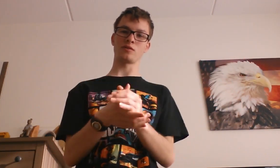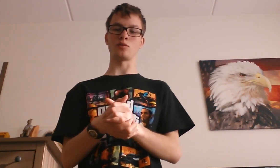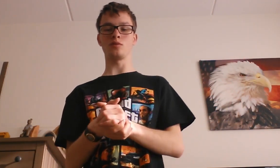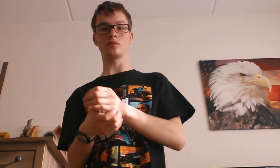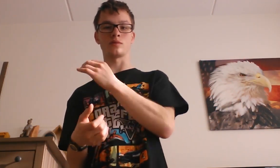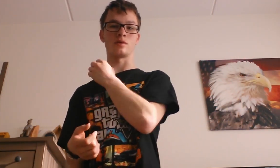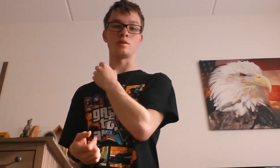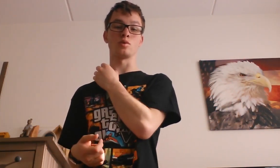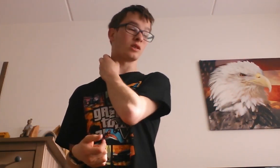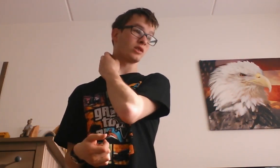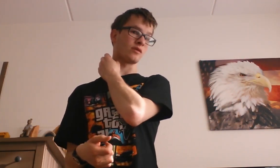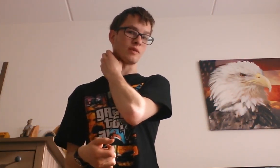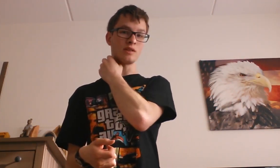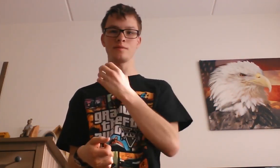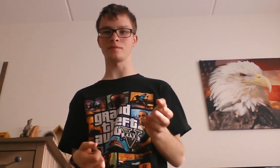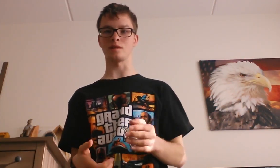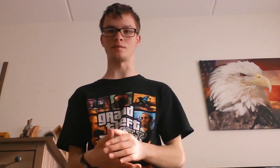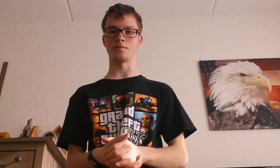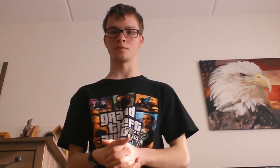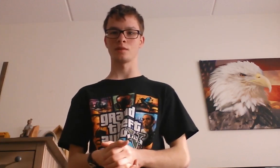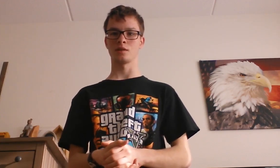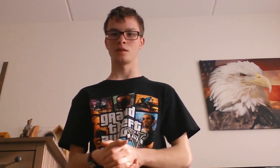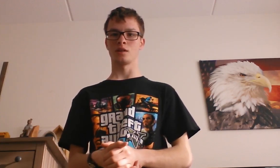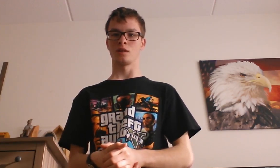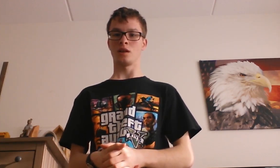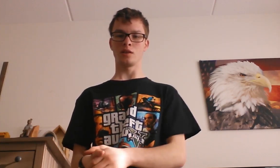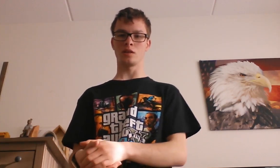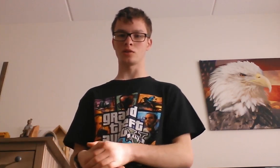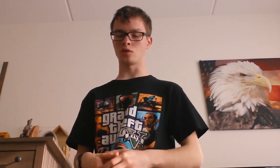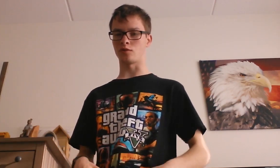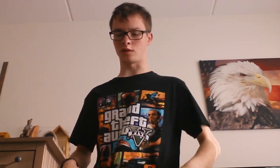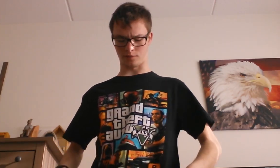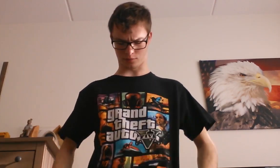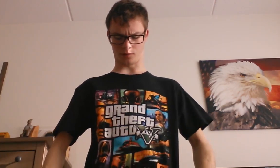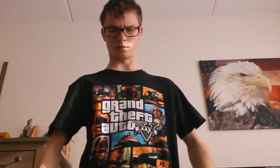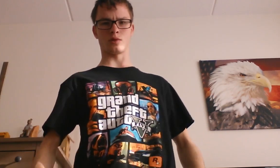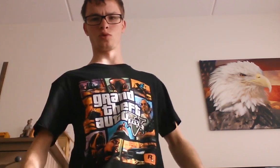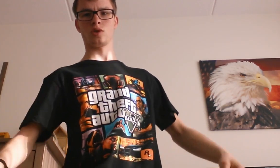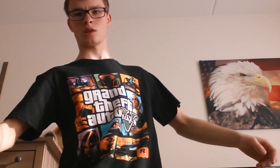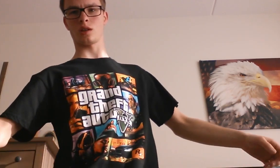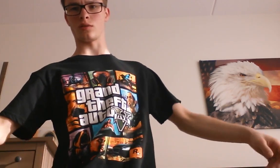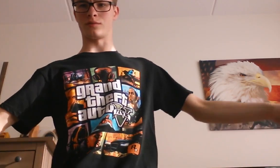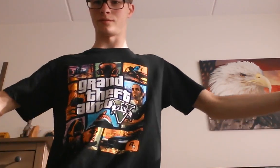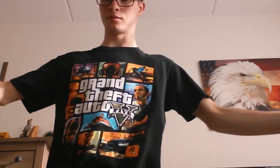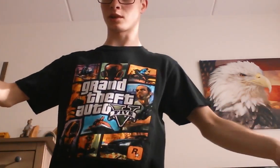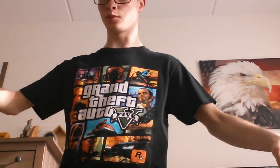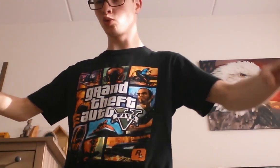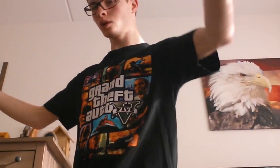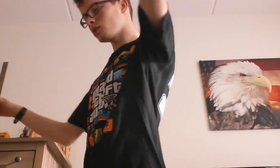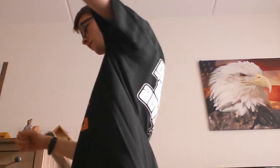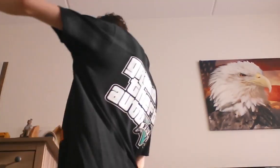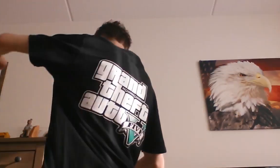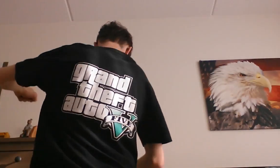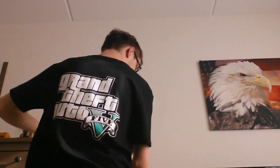die moeten eerst winnen. En zoveel. jullie zien jullie gewoon. Ik heb een nieuwe GT5 shirt.